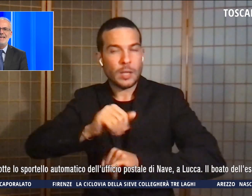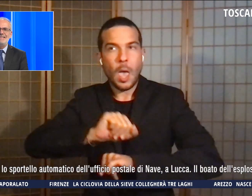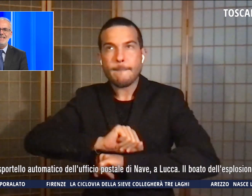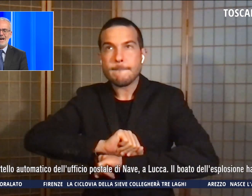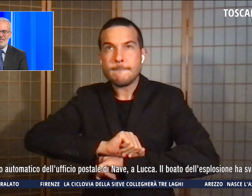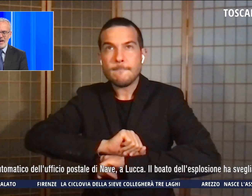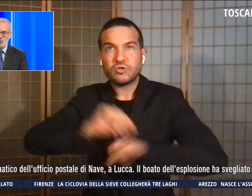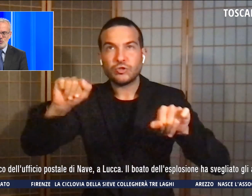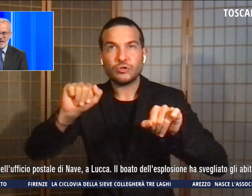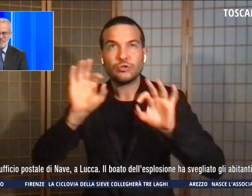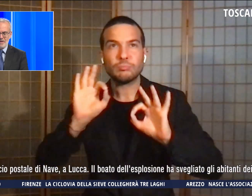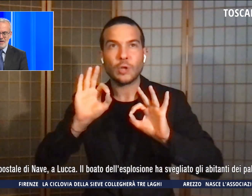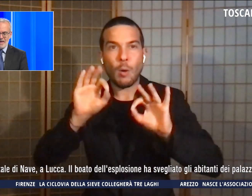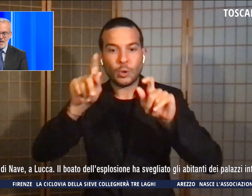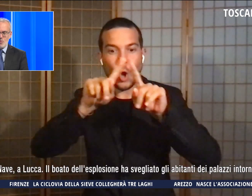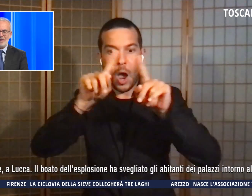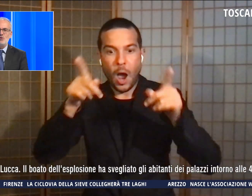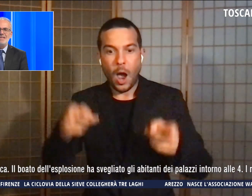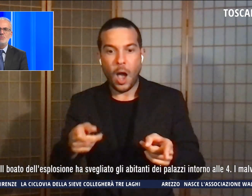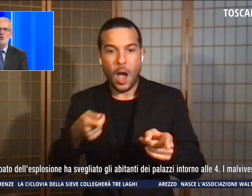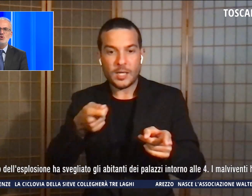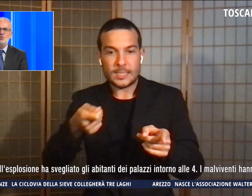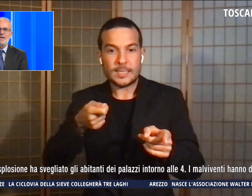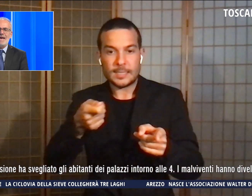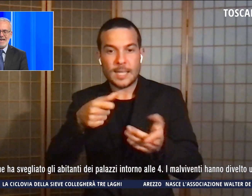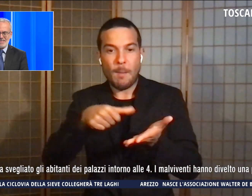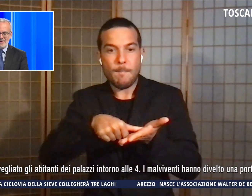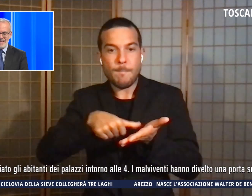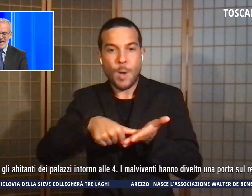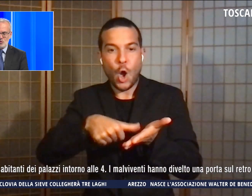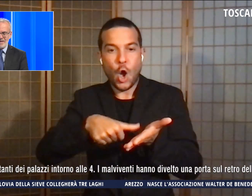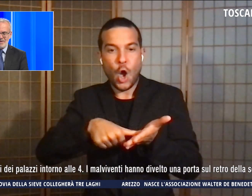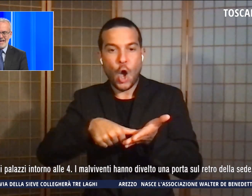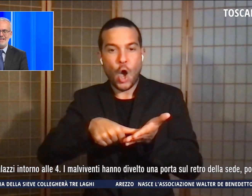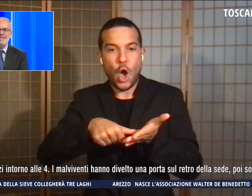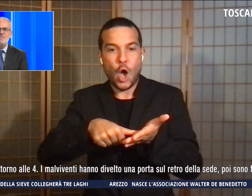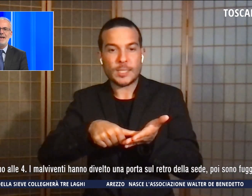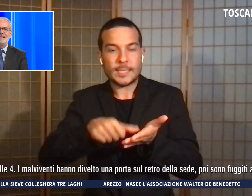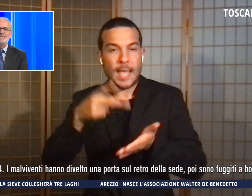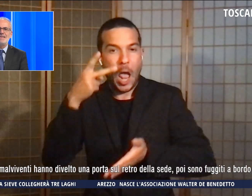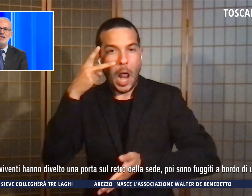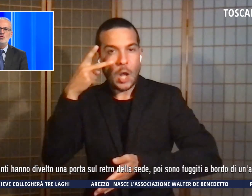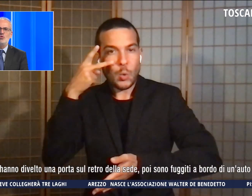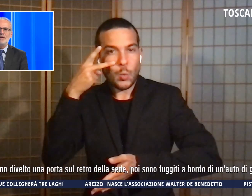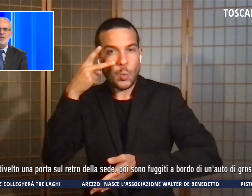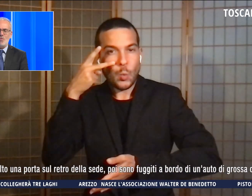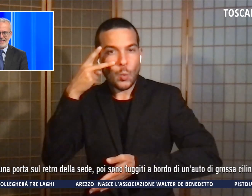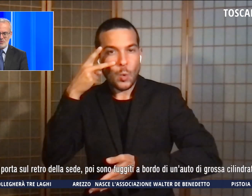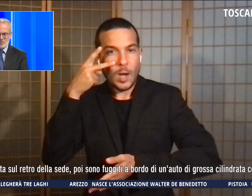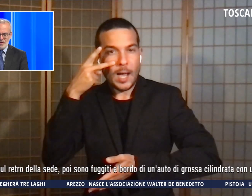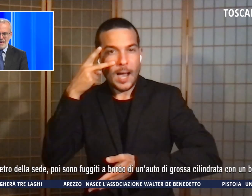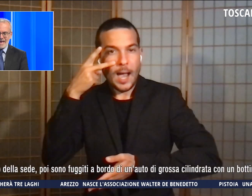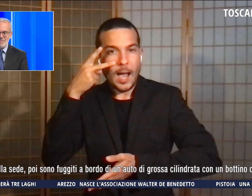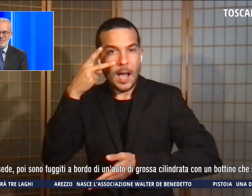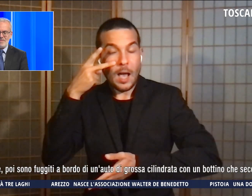postale di nave a Lucca. Il buato dell'esplosione ha svegliato gli abitanti dei palazzi intorno alle